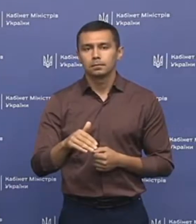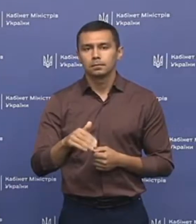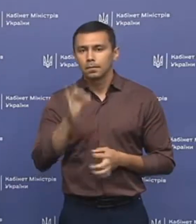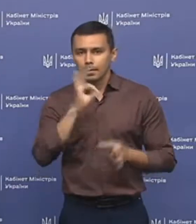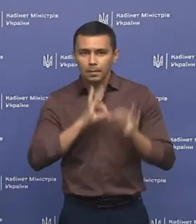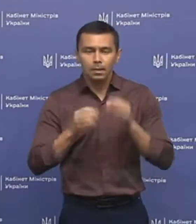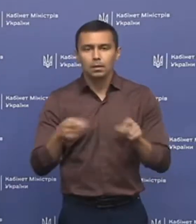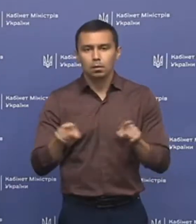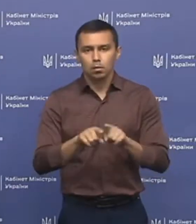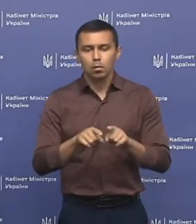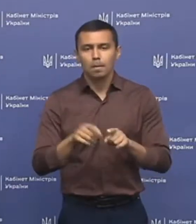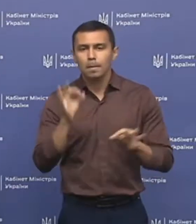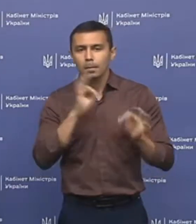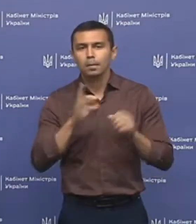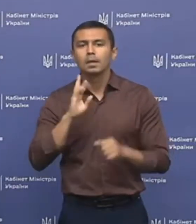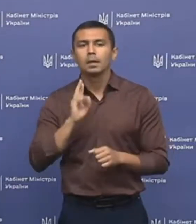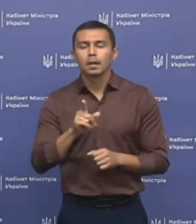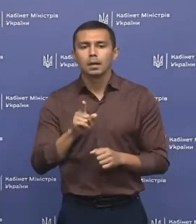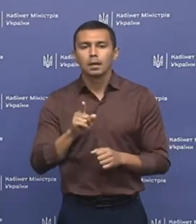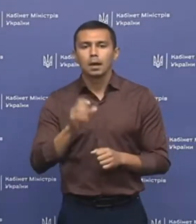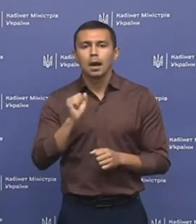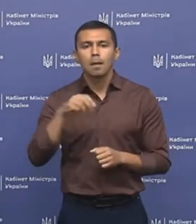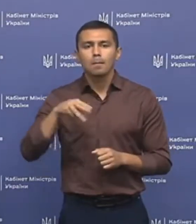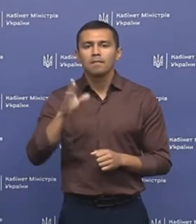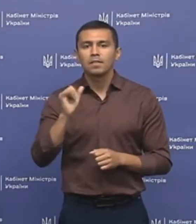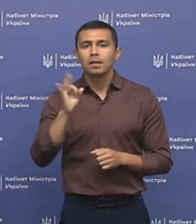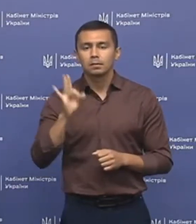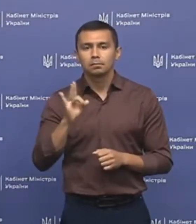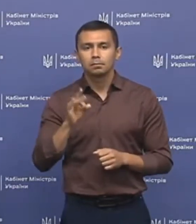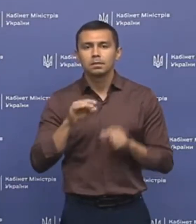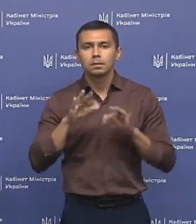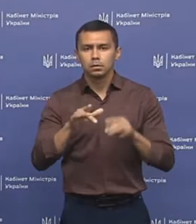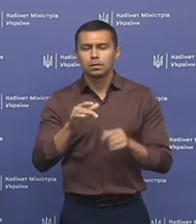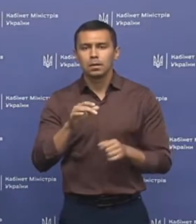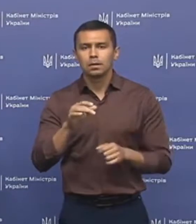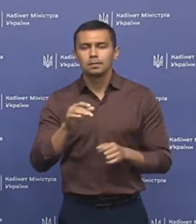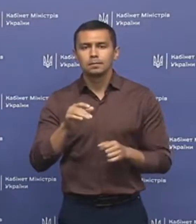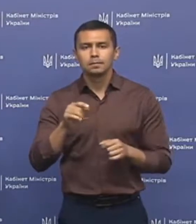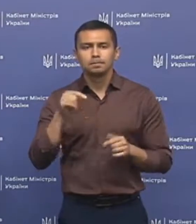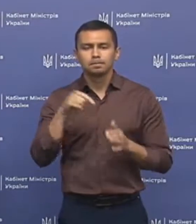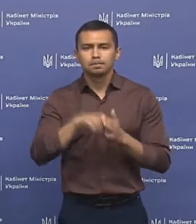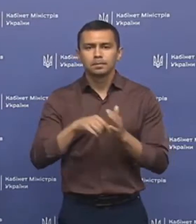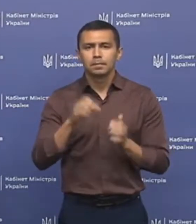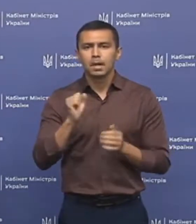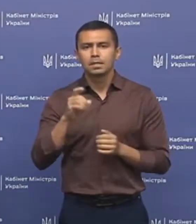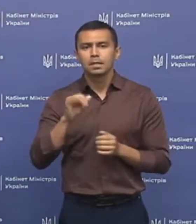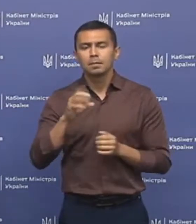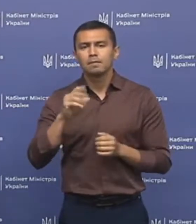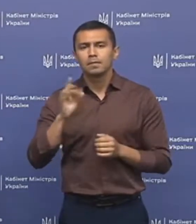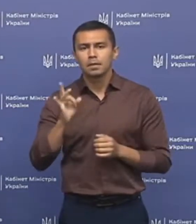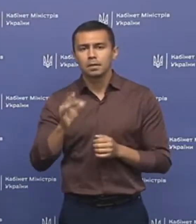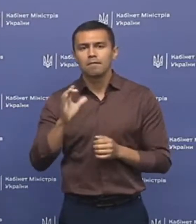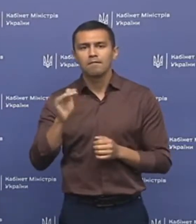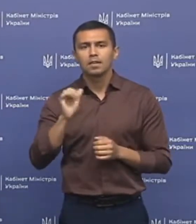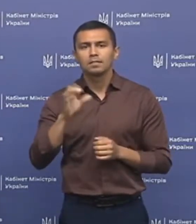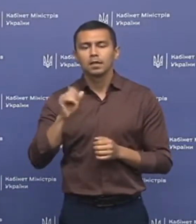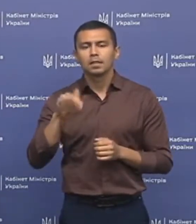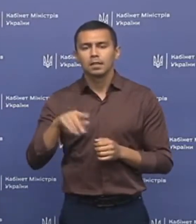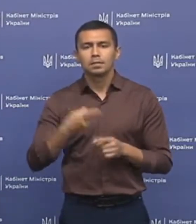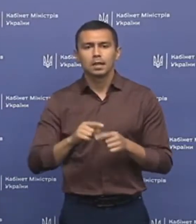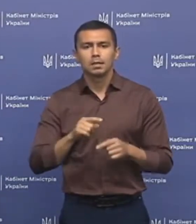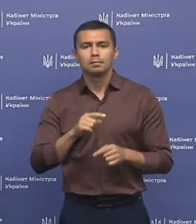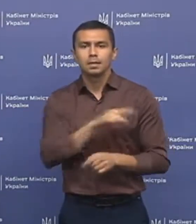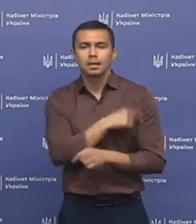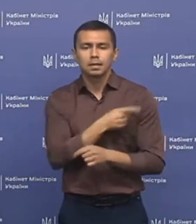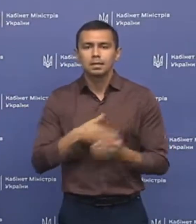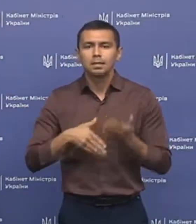такого препарату, як амвір, діючого речовина асетамівір, фасфат. Цей лікарський